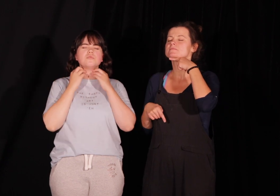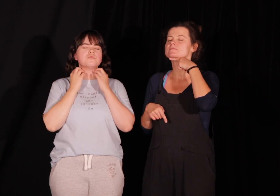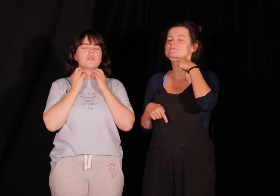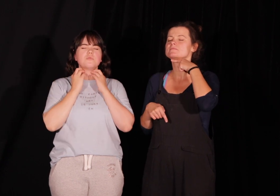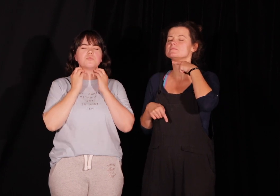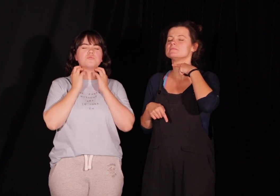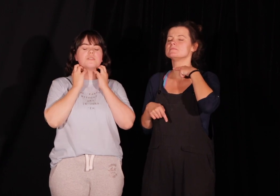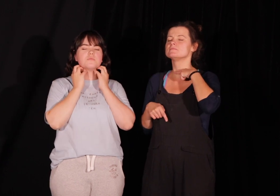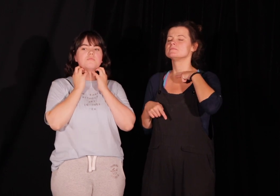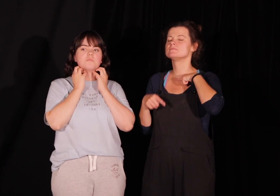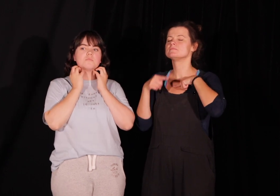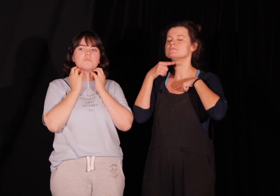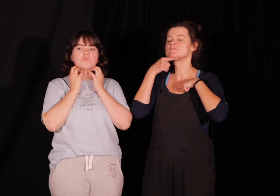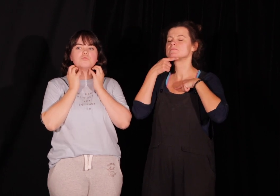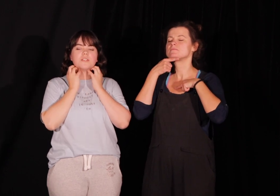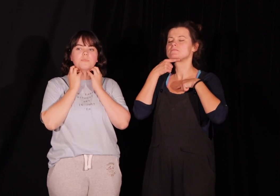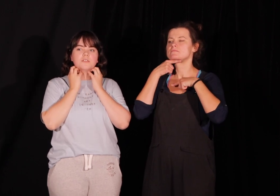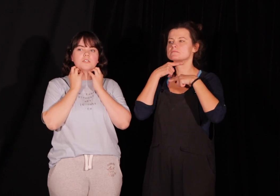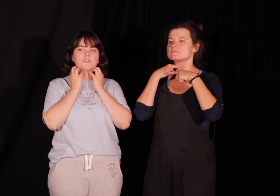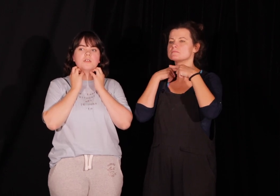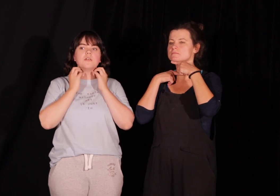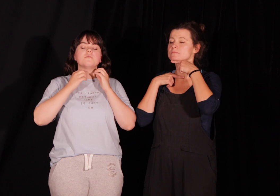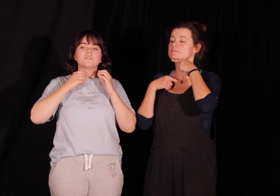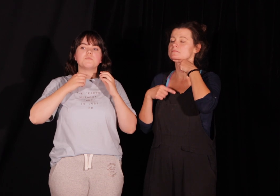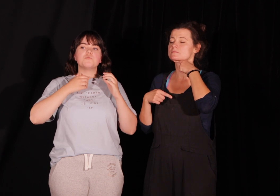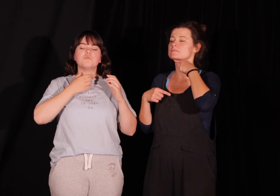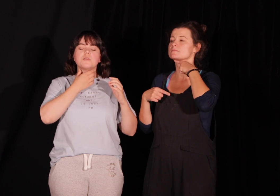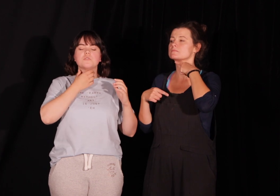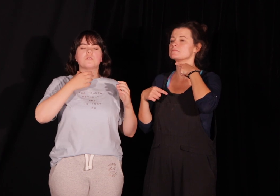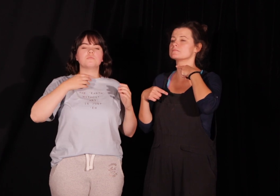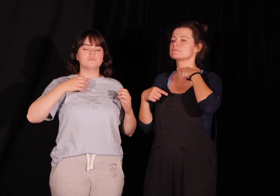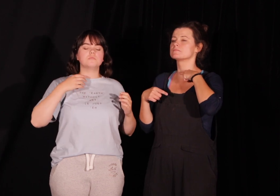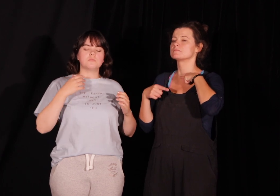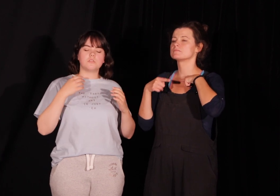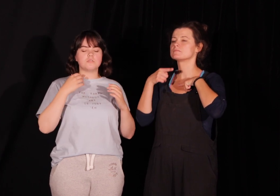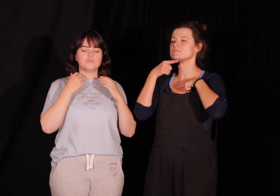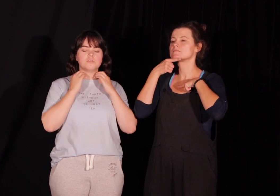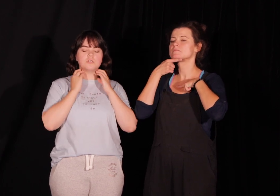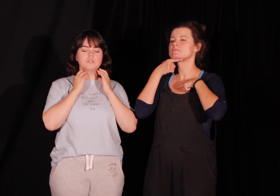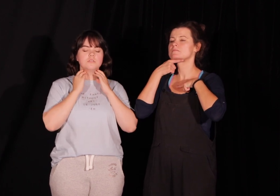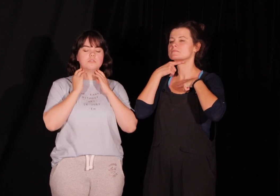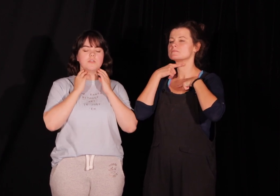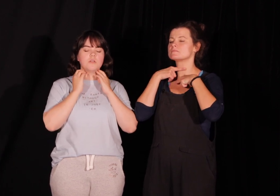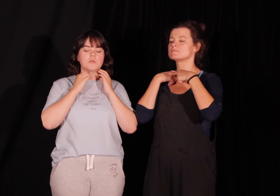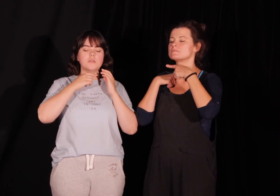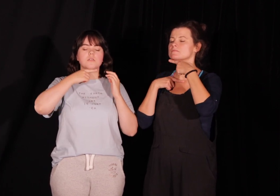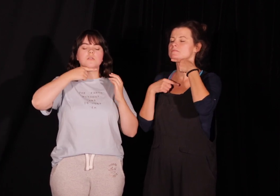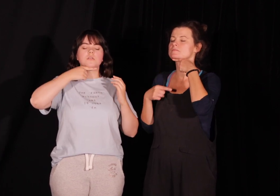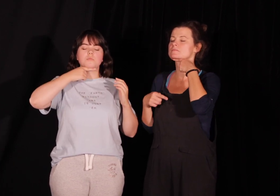Luzujemy, bo tutaj jest duże napięcie, więc my próbujemy to rozluźnić świadomie i